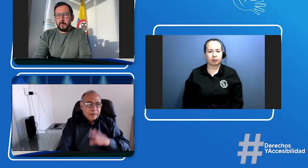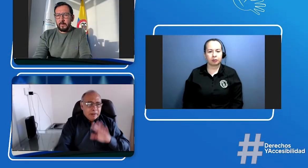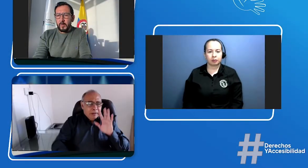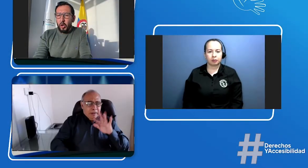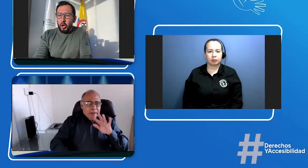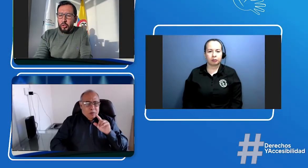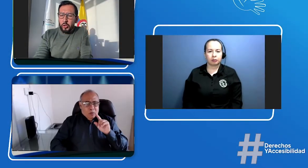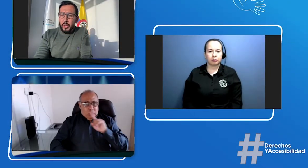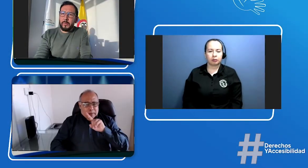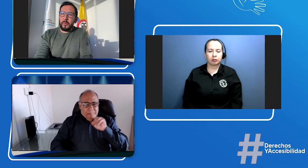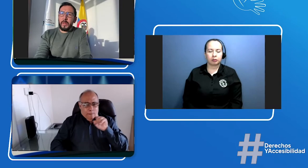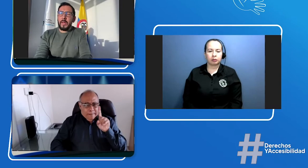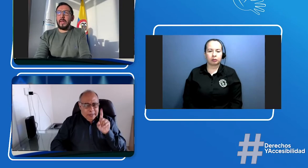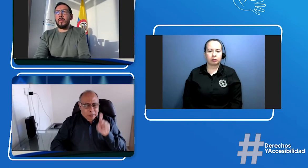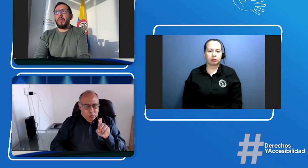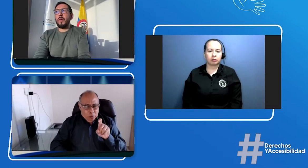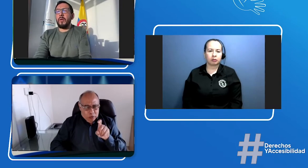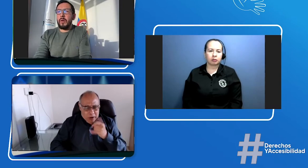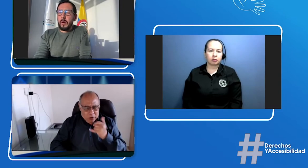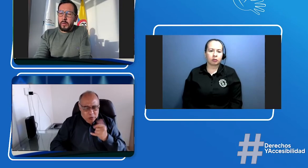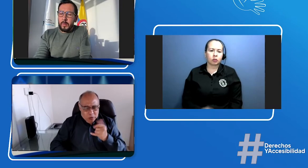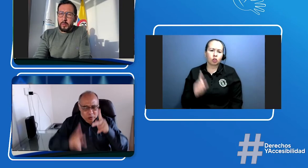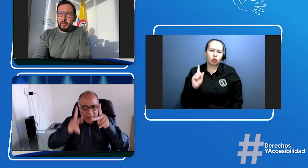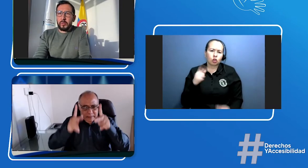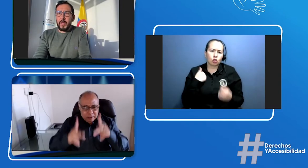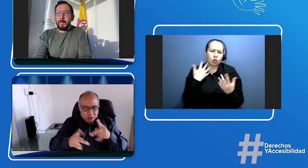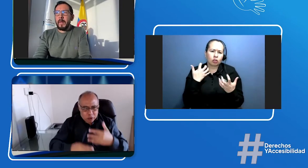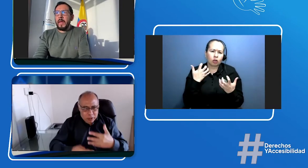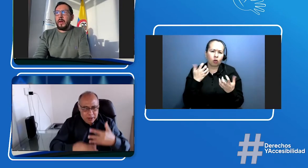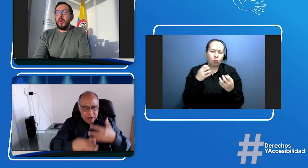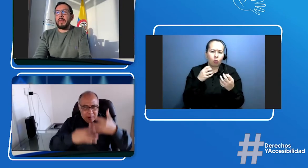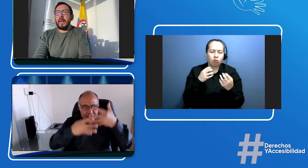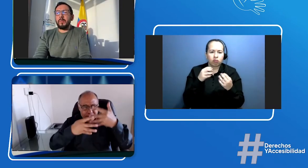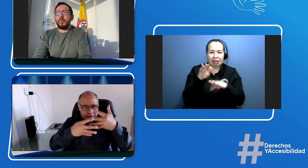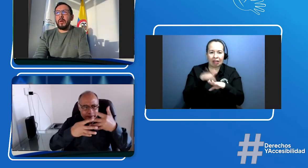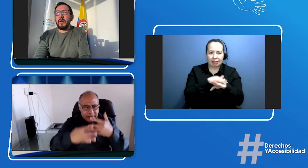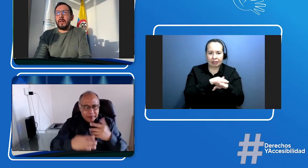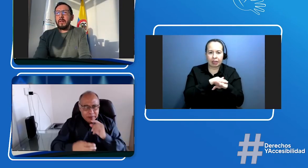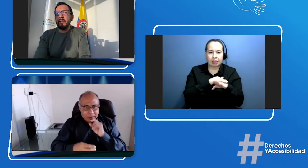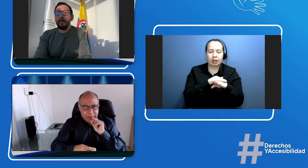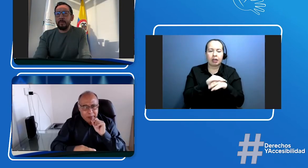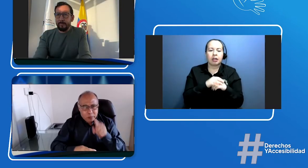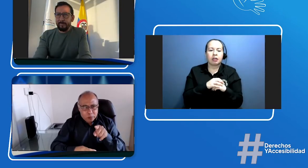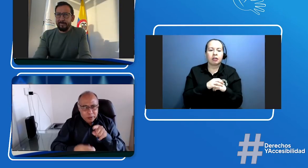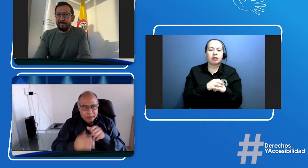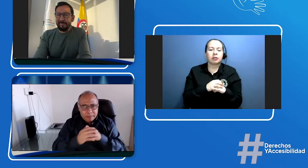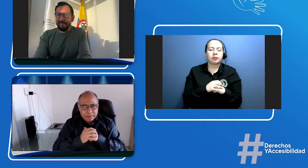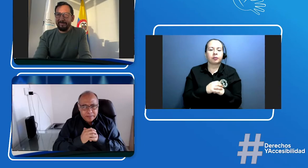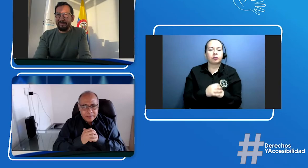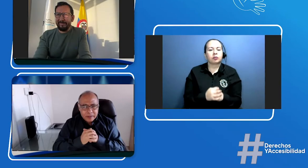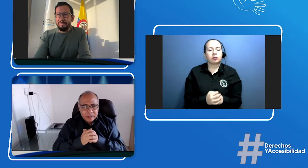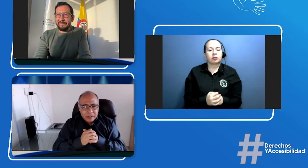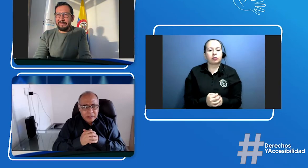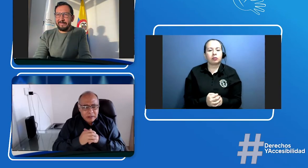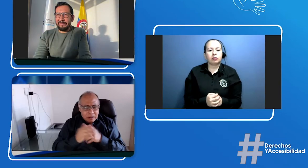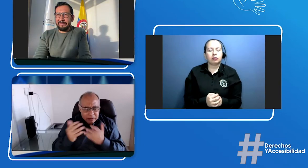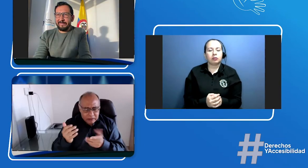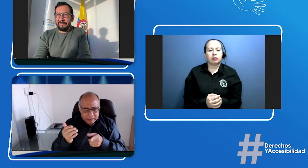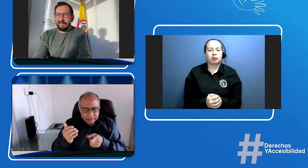yo creo que esto hay que tomarlo recordemos nosotros que no está responsable disculpa yo quisiera hacer una pregunta porque es que también